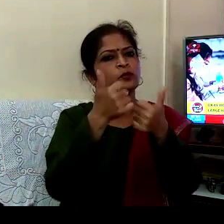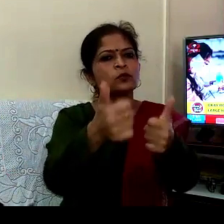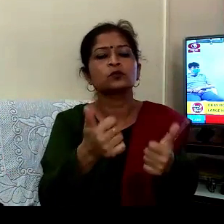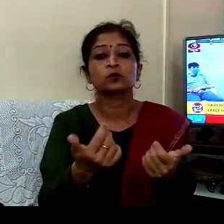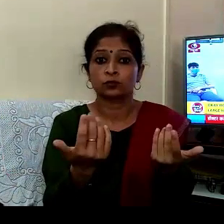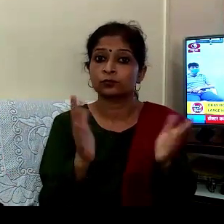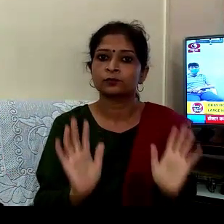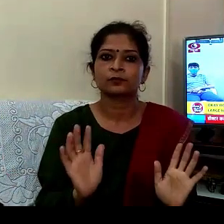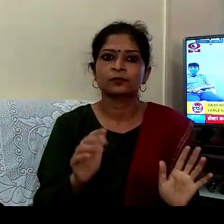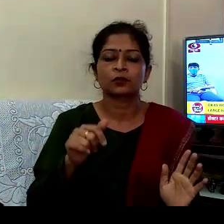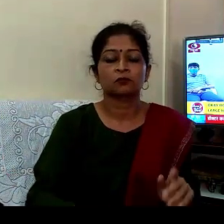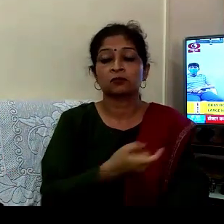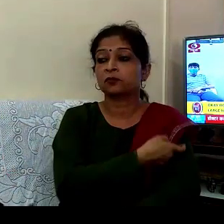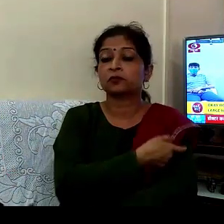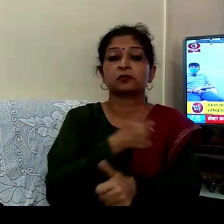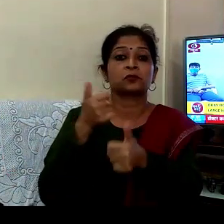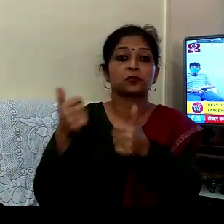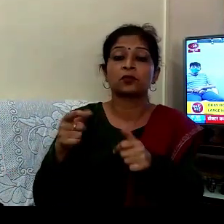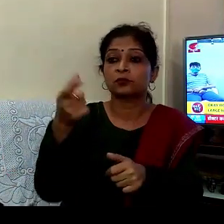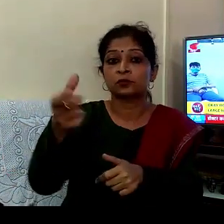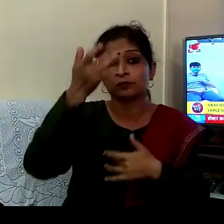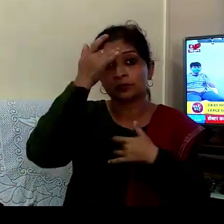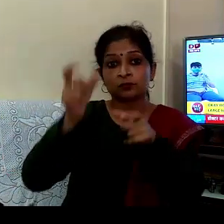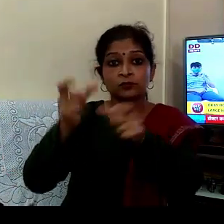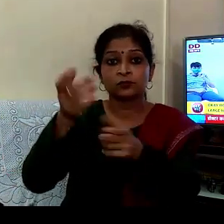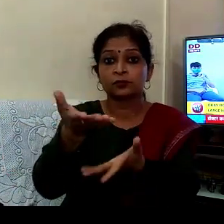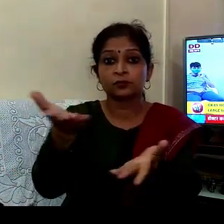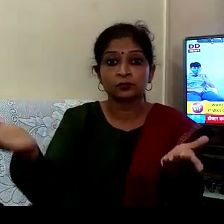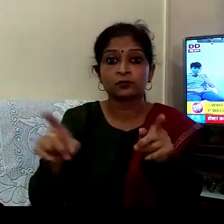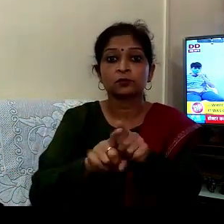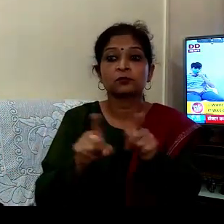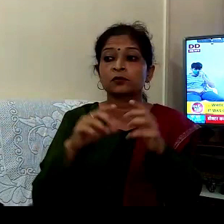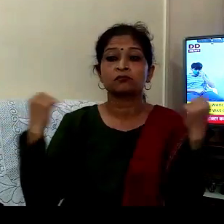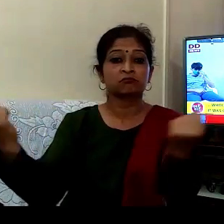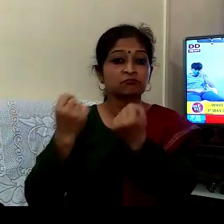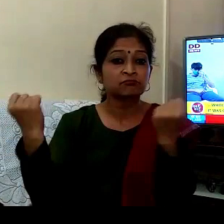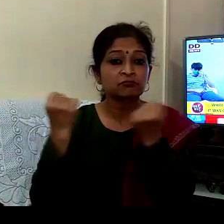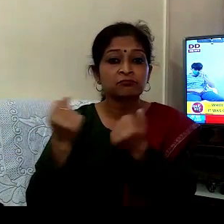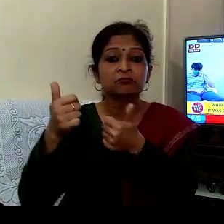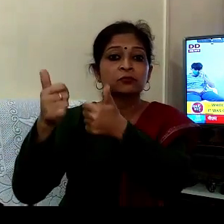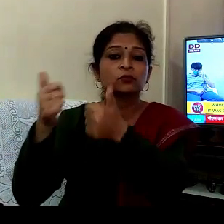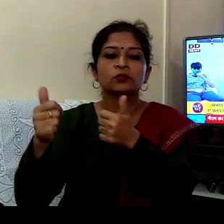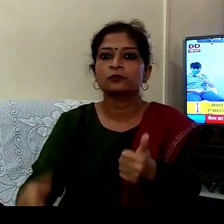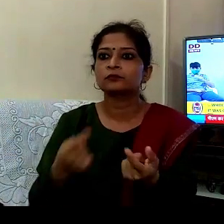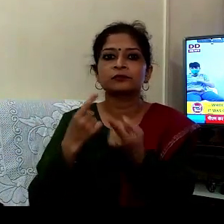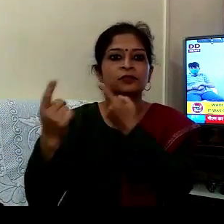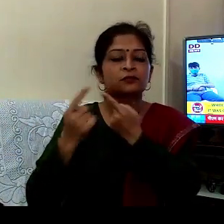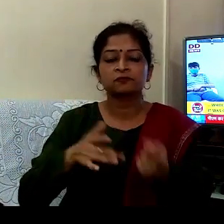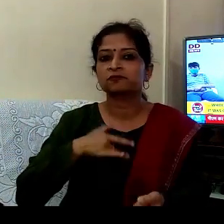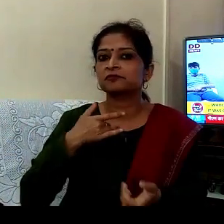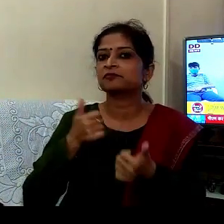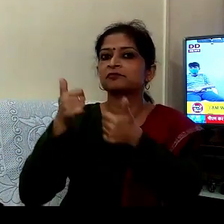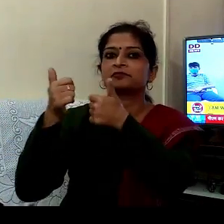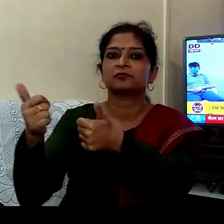ٹھیک ہم بہت بڑی ماترہ میں پیشن بھی آتے ہیں اور آپ بلکل جی جان سے لگے ہیں آپ سے بات کر کر لگا